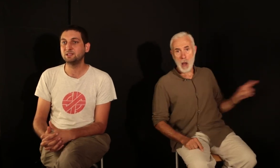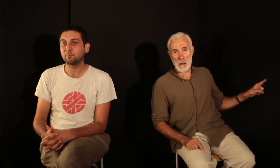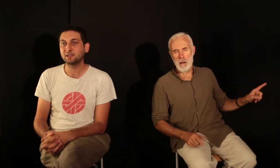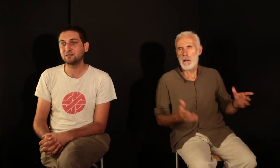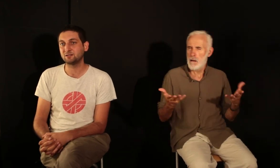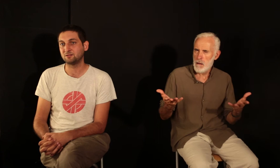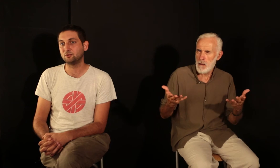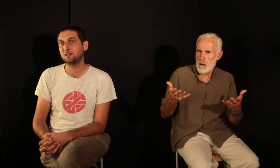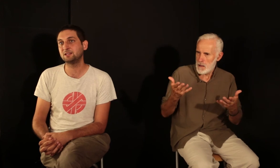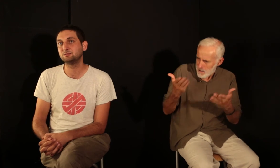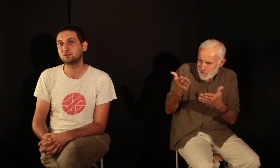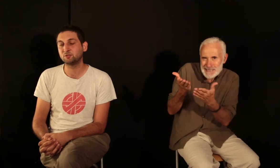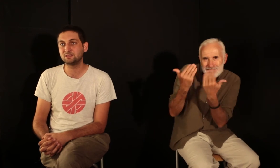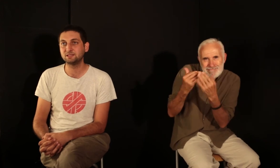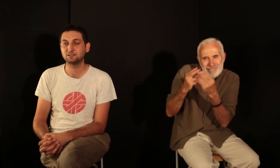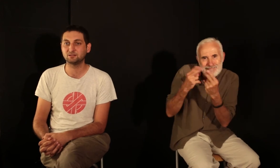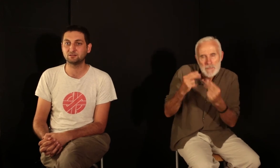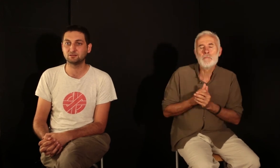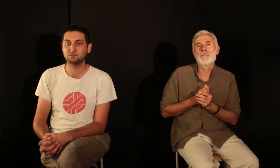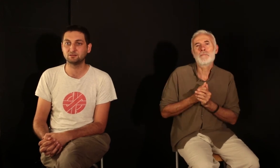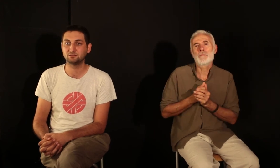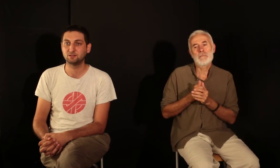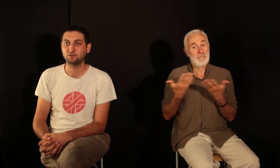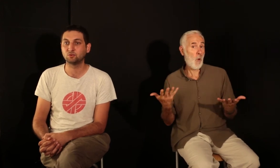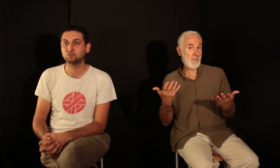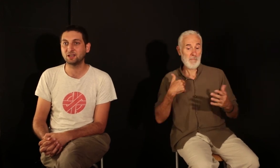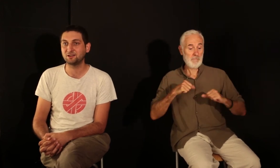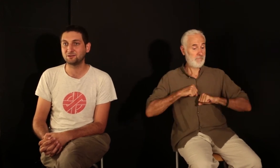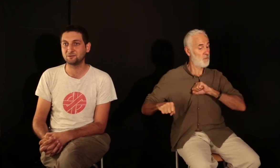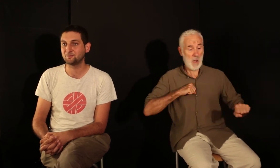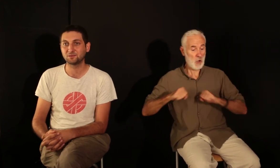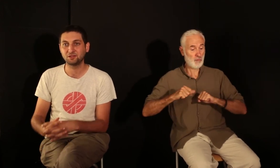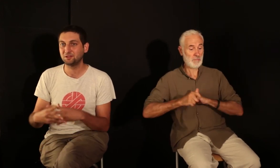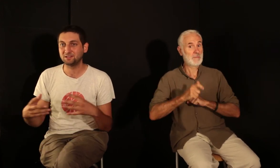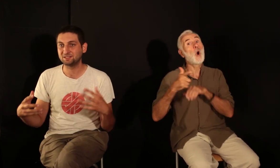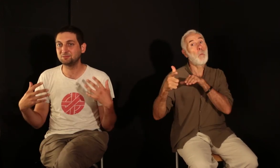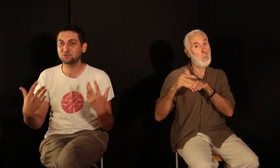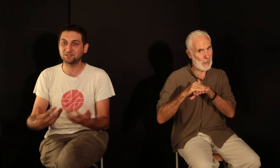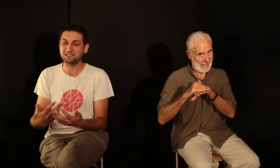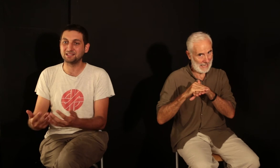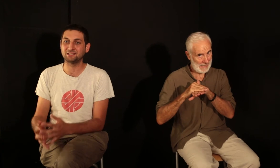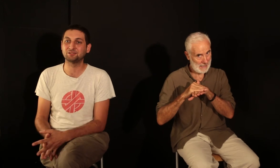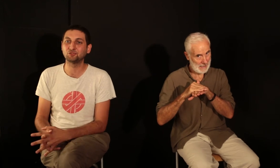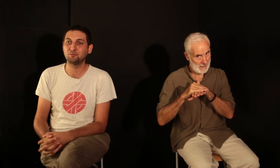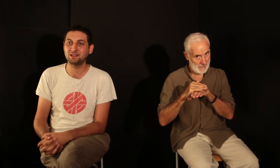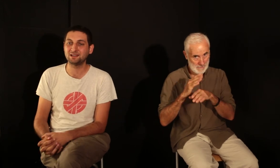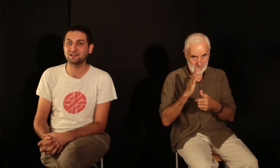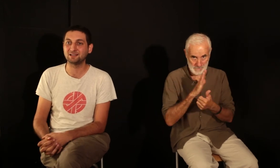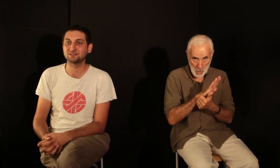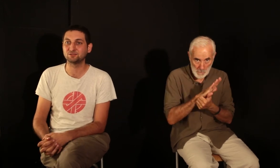après, au-delà de la dimension politique, ou en tout cas, cette dimension est entremêlée à ce que